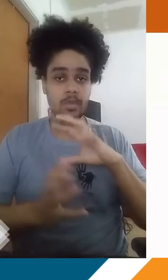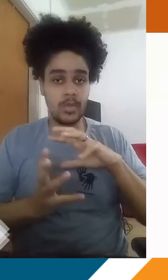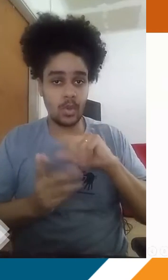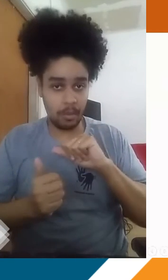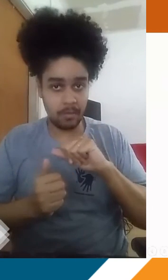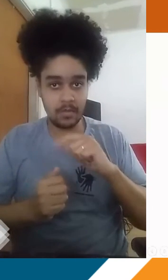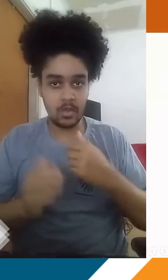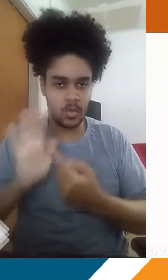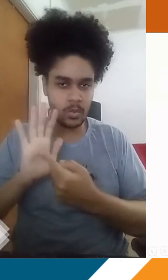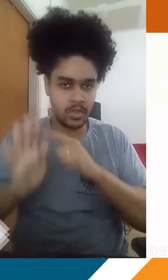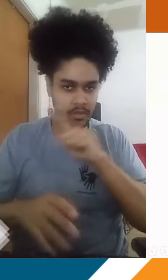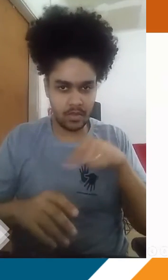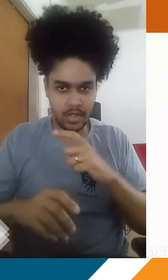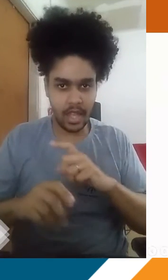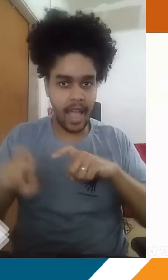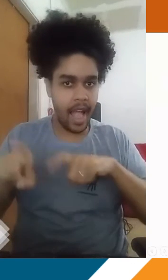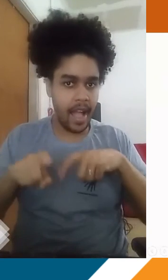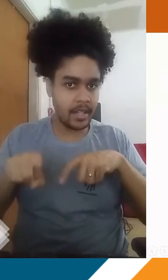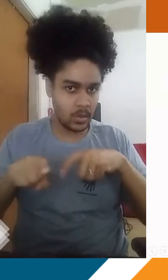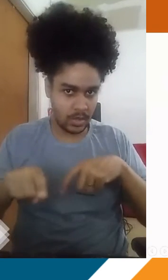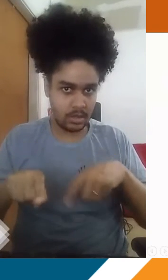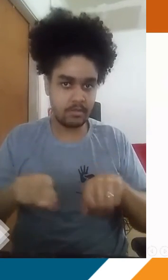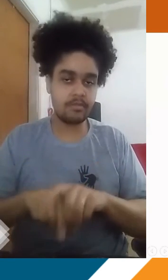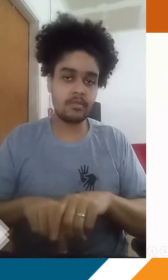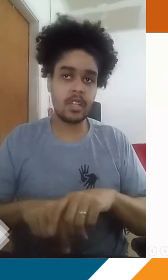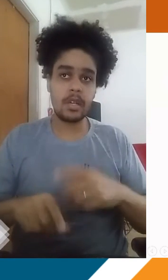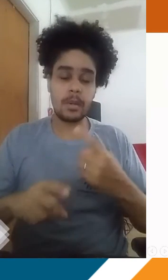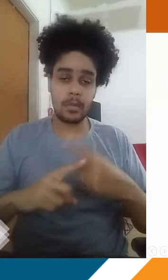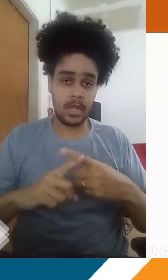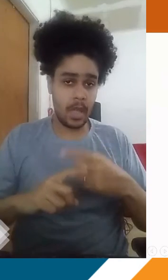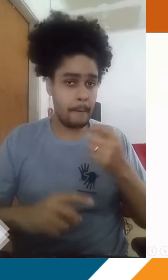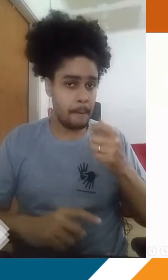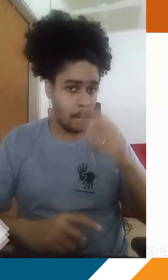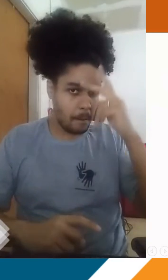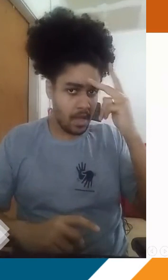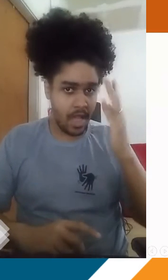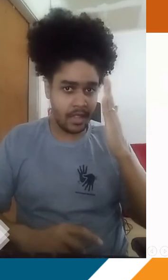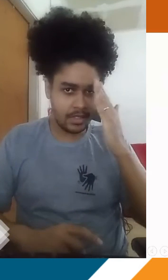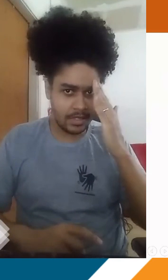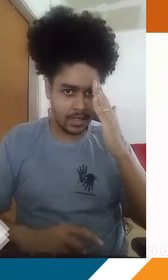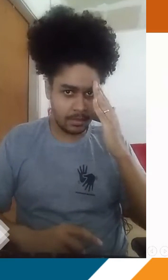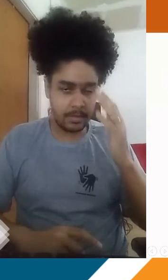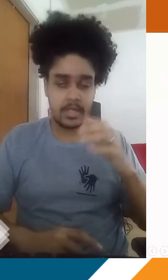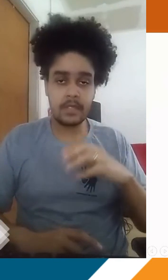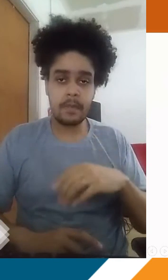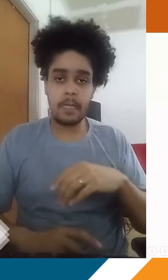global. Eu queria dar um destaque aqui à agricultura e à agropecuária como um todo, porque pouca gente sabe que, além